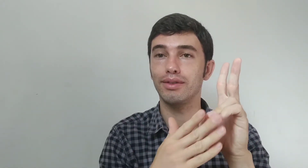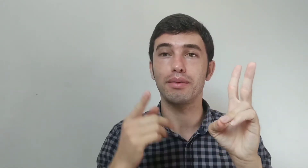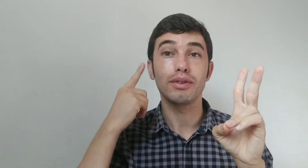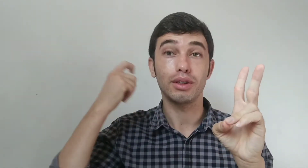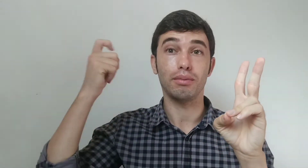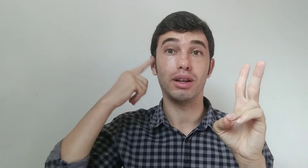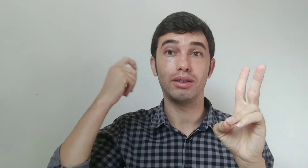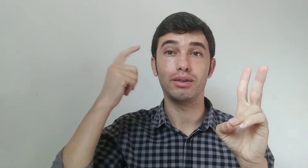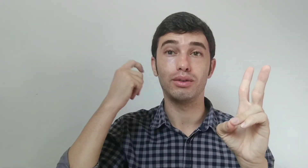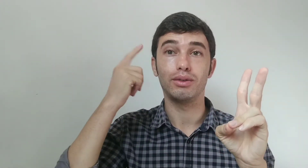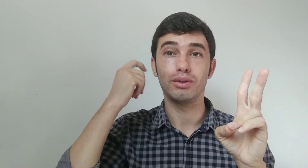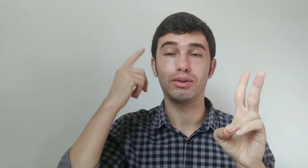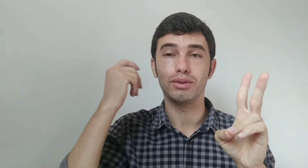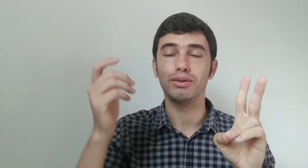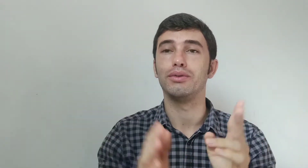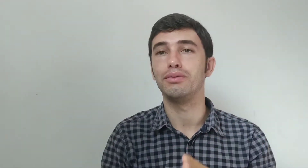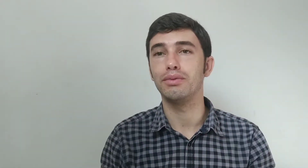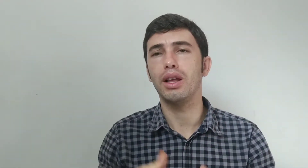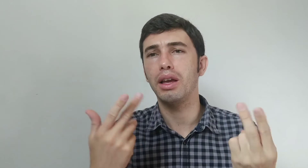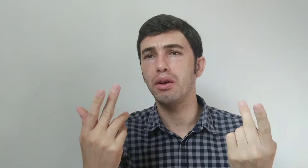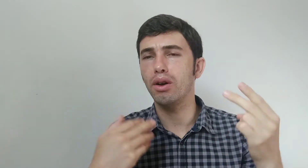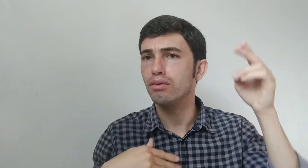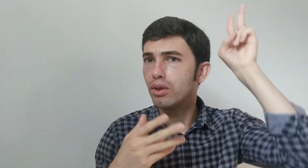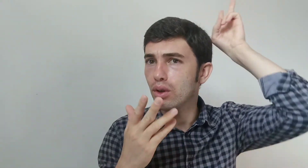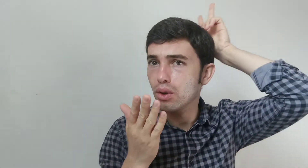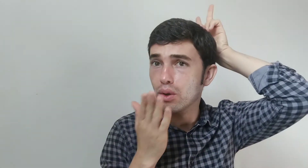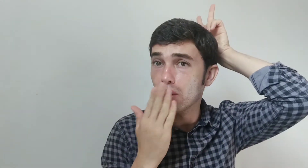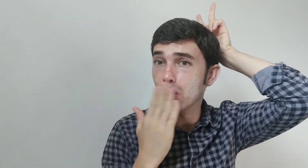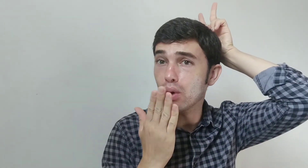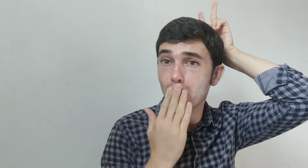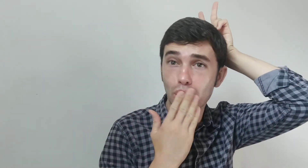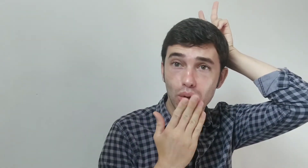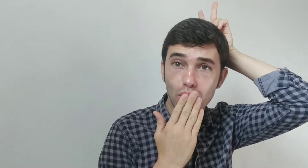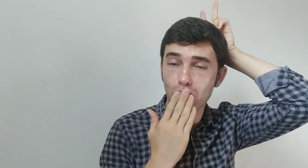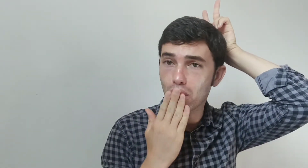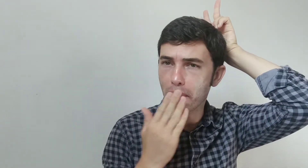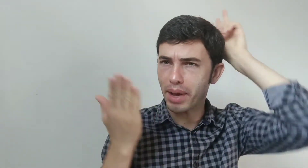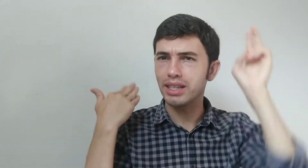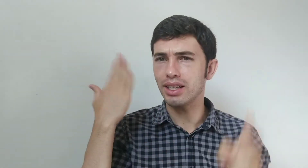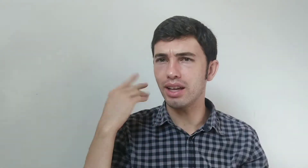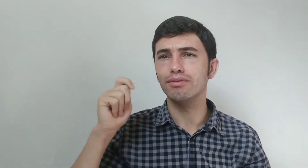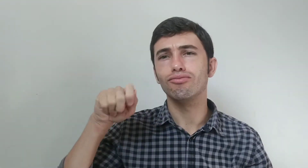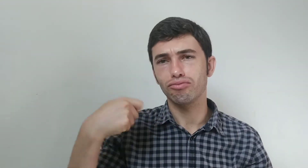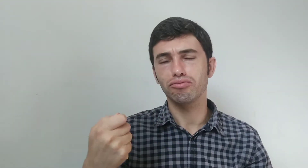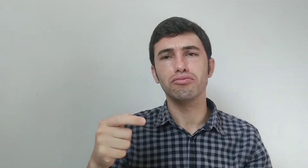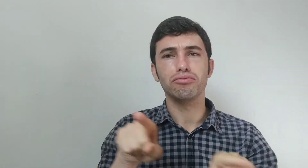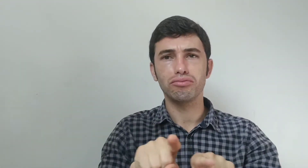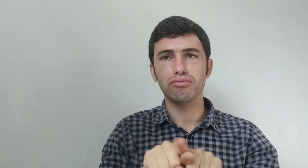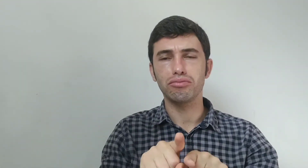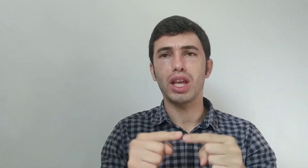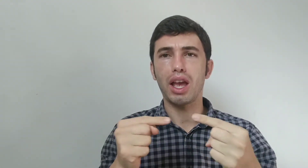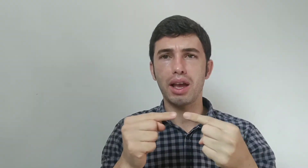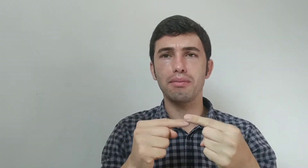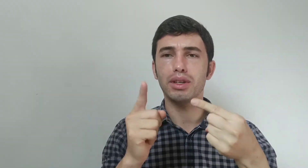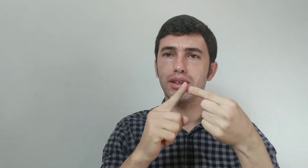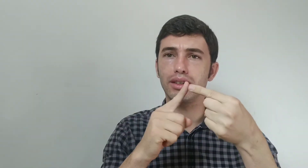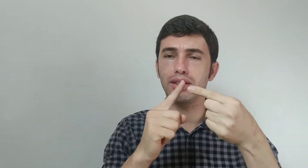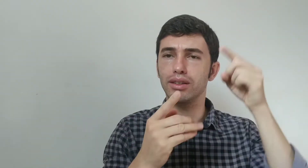então faz este movimento. Então é igual também esse sinal, também no passado se